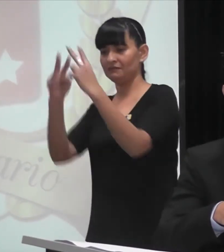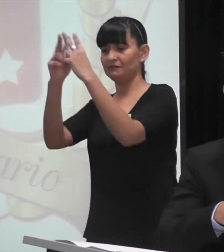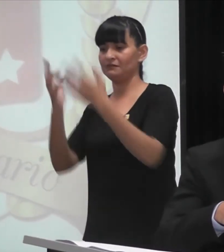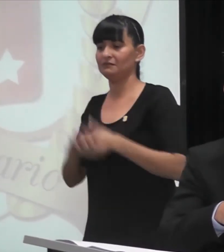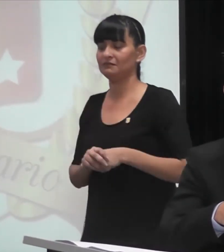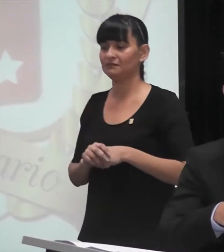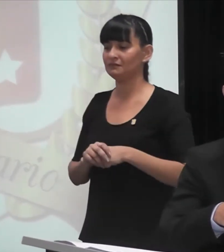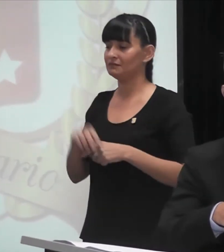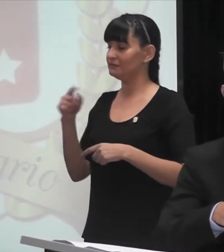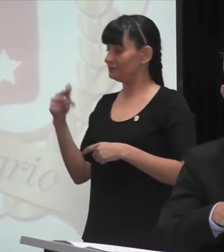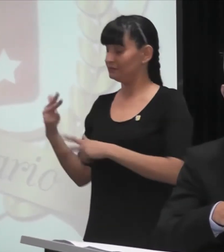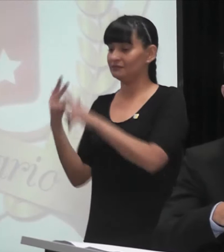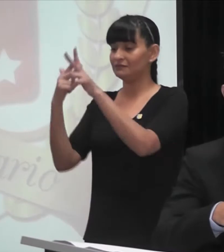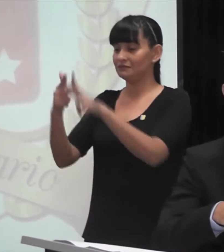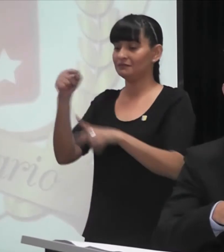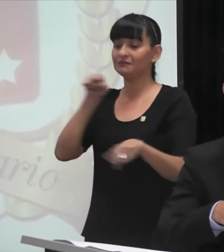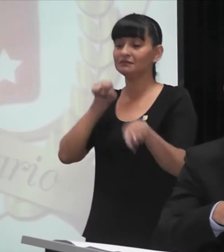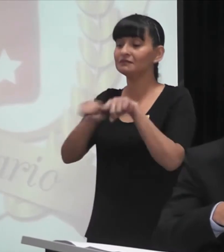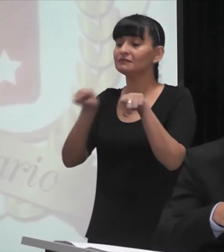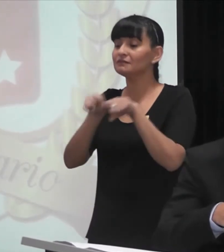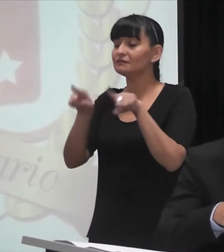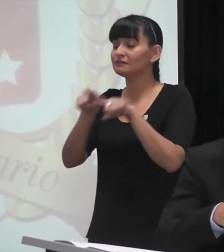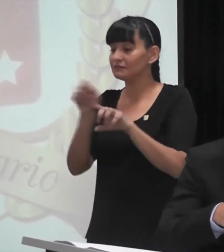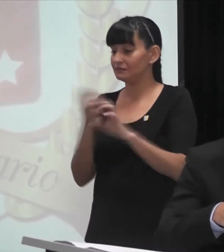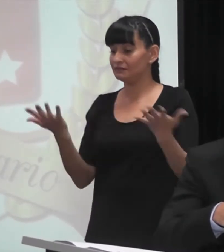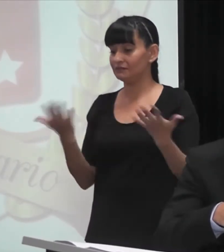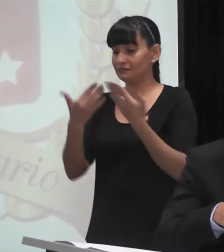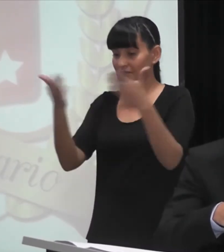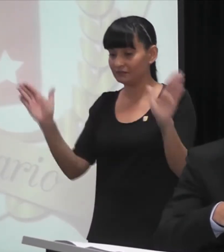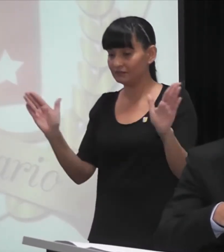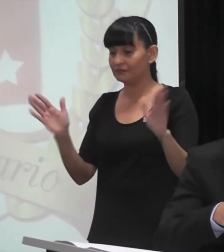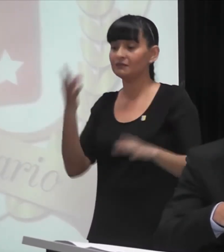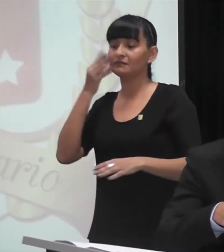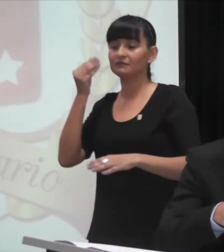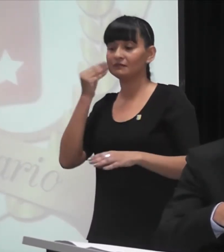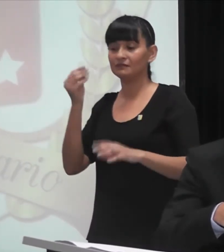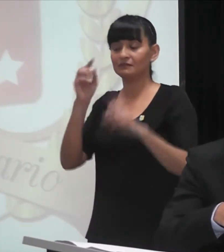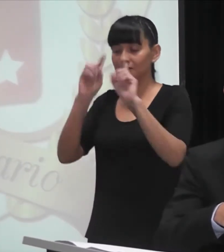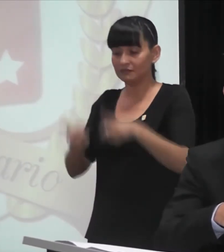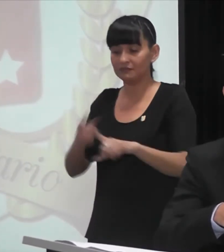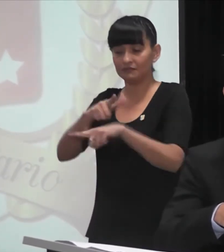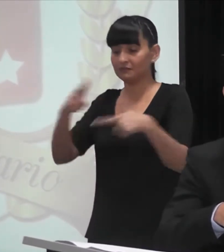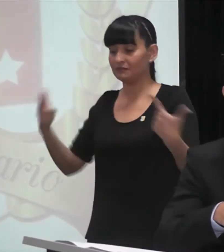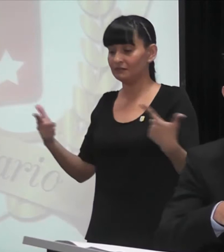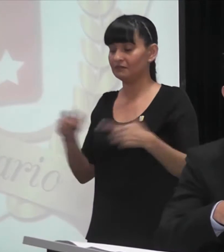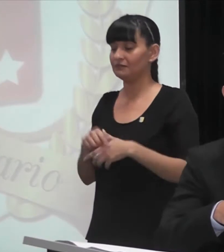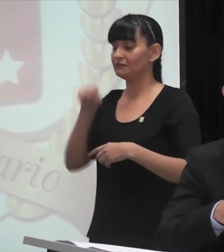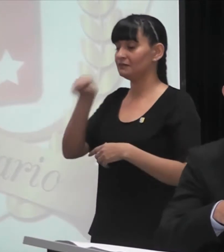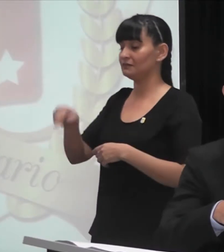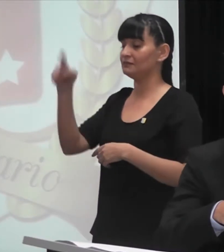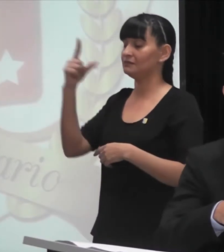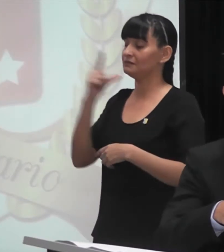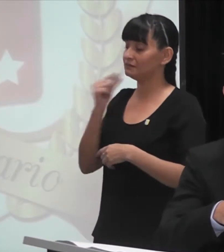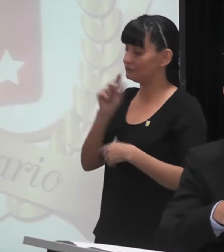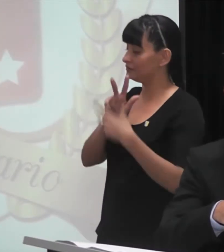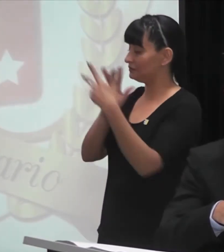hemos abierto un profesorado y nos está faltando el profesor de inglés. Yo se lo mando, yo se la mando.